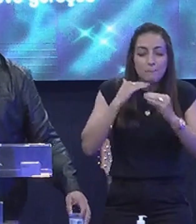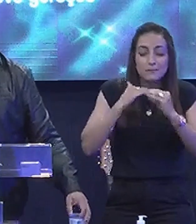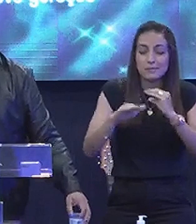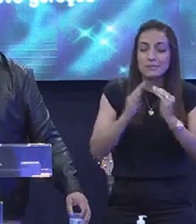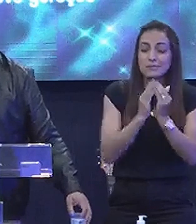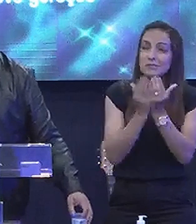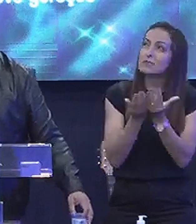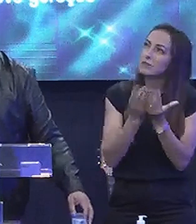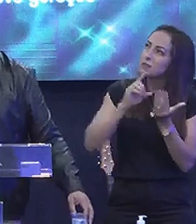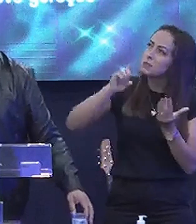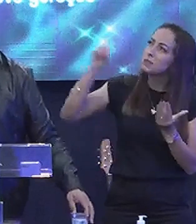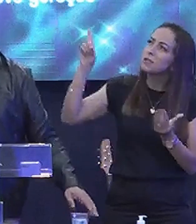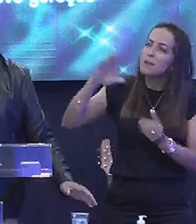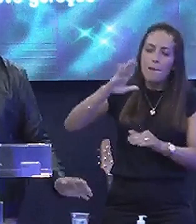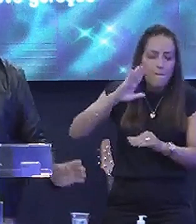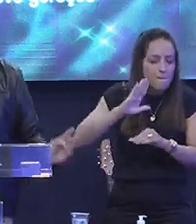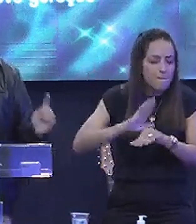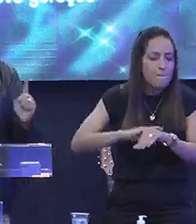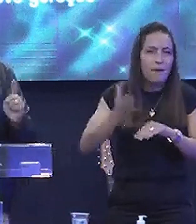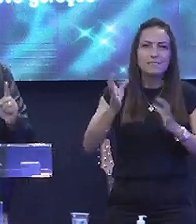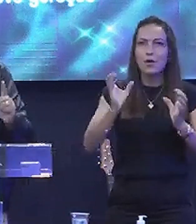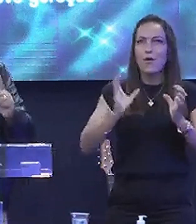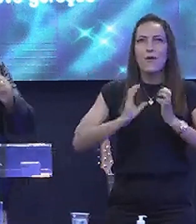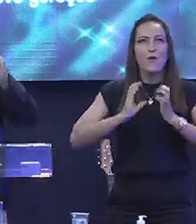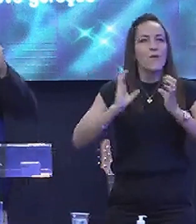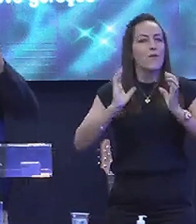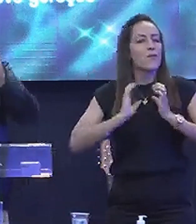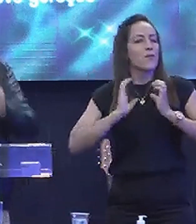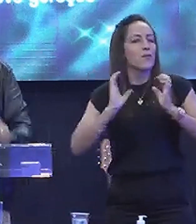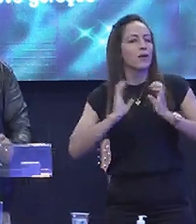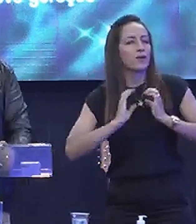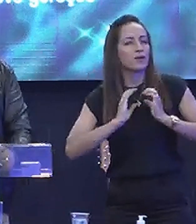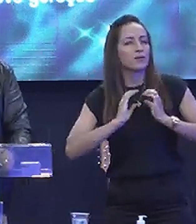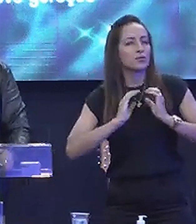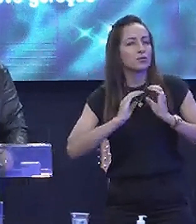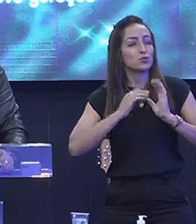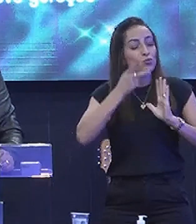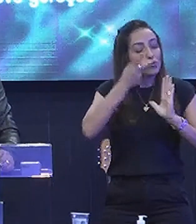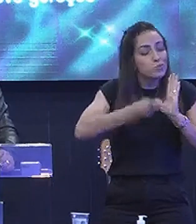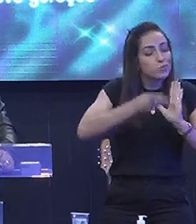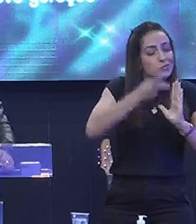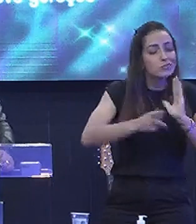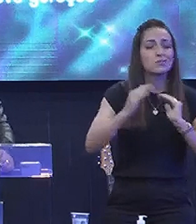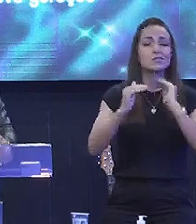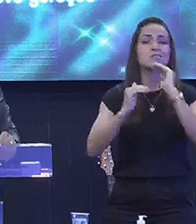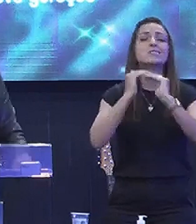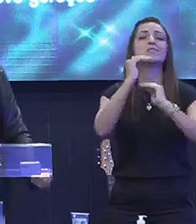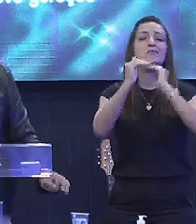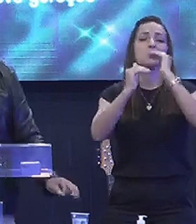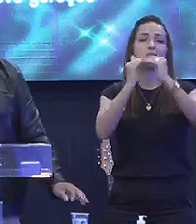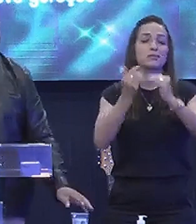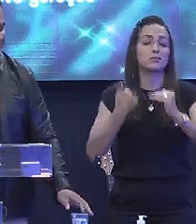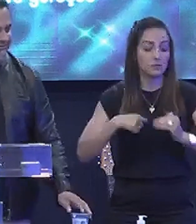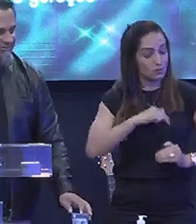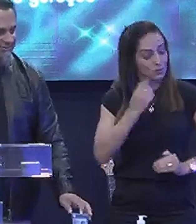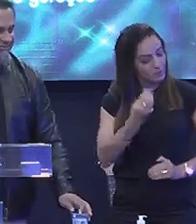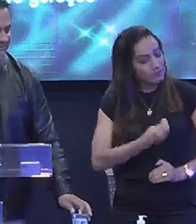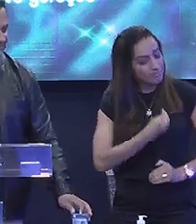bíblicas Mais ricas Nos processos De maturidade Da nossa vida